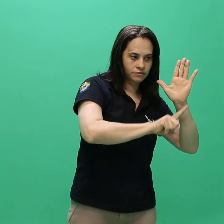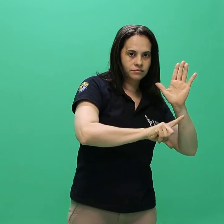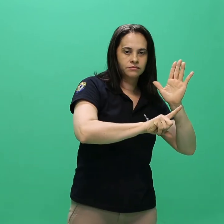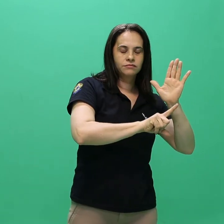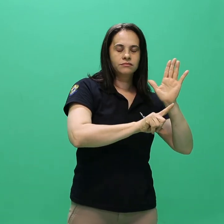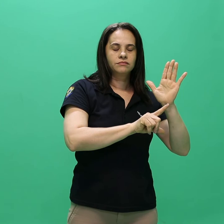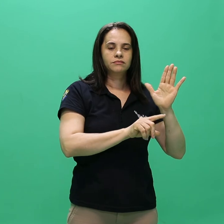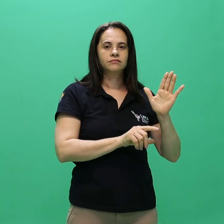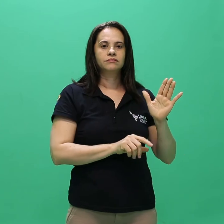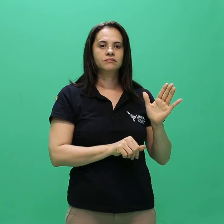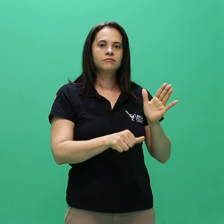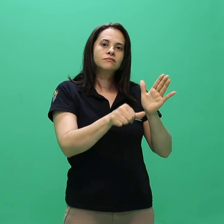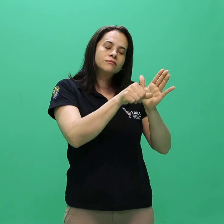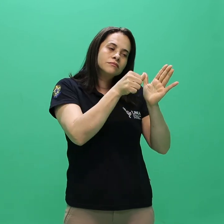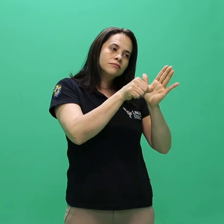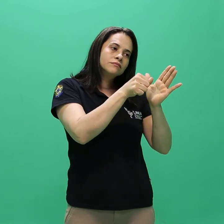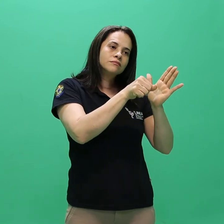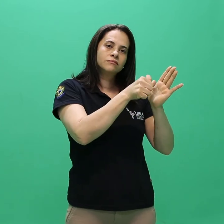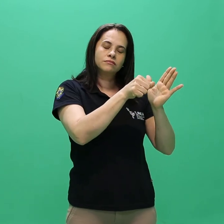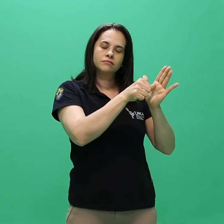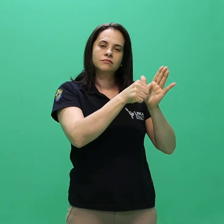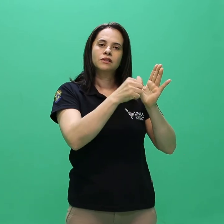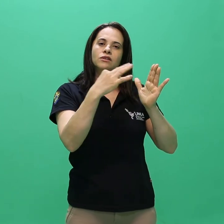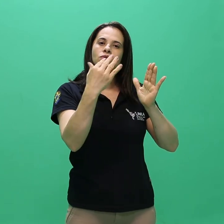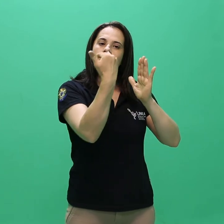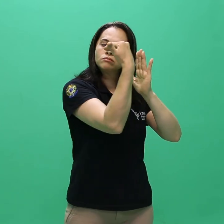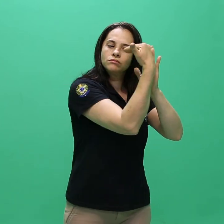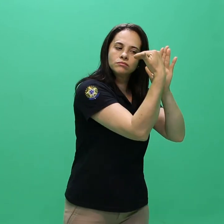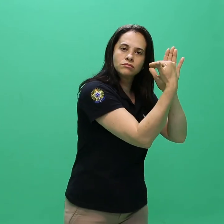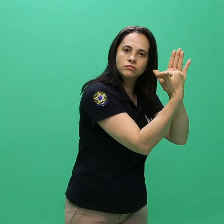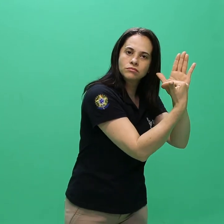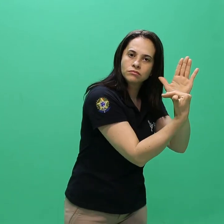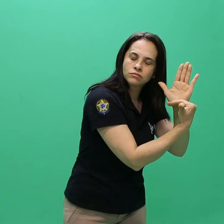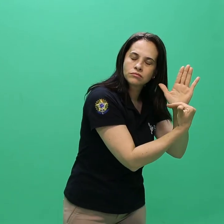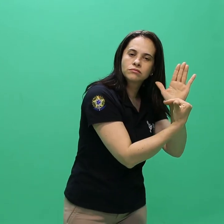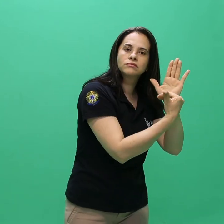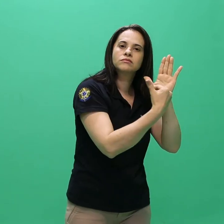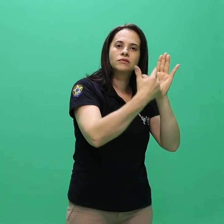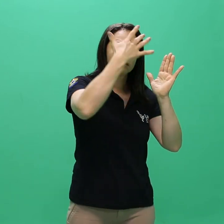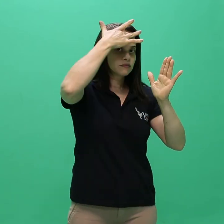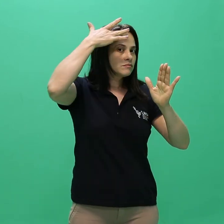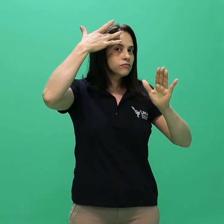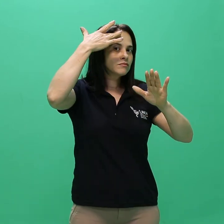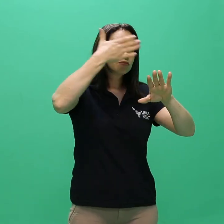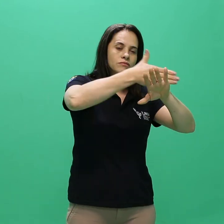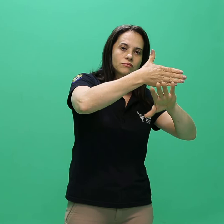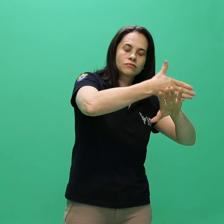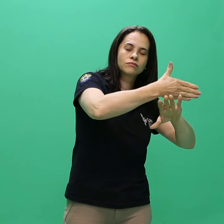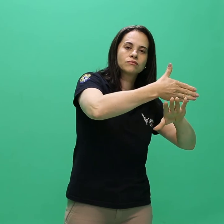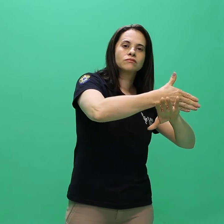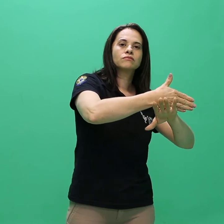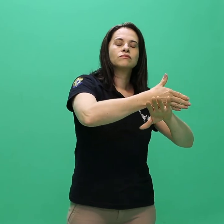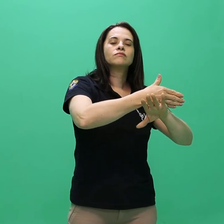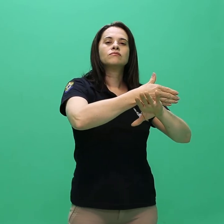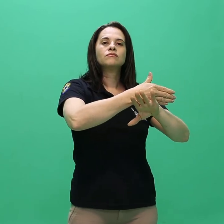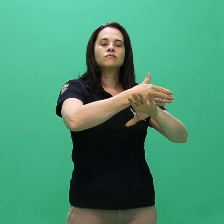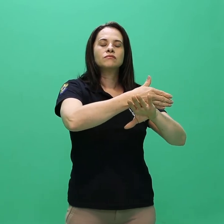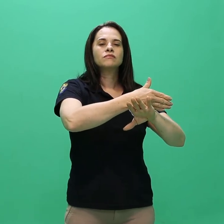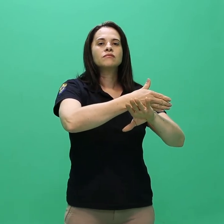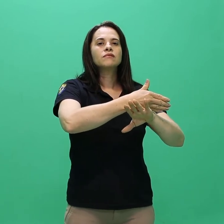oriundos de instituições públicas que obtiverem maior nota na avaliação da banca e ou prova